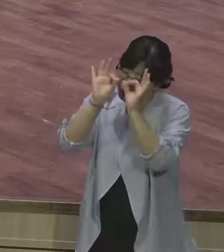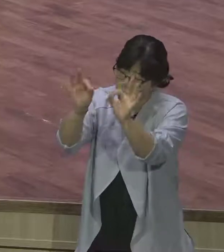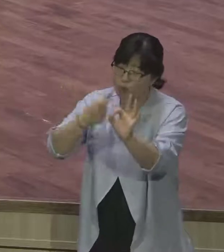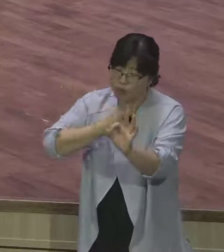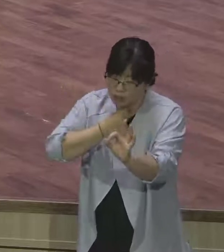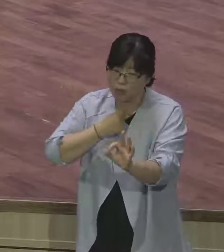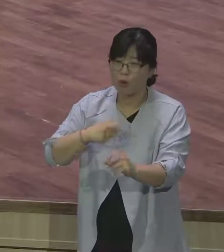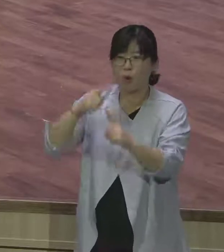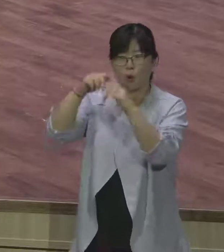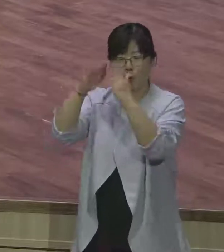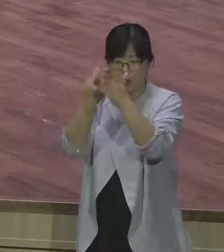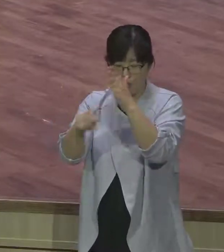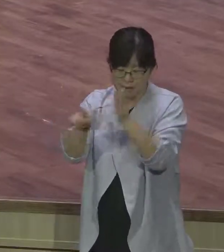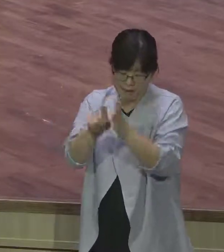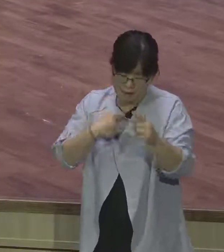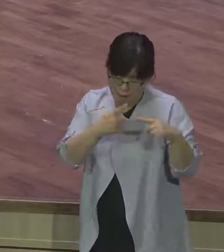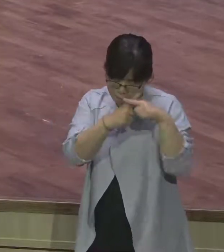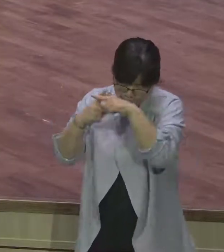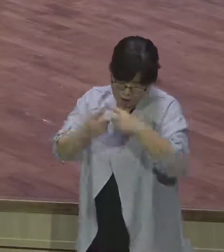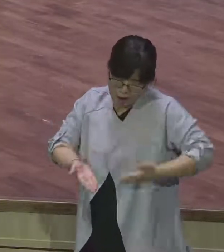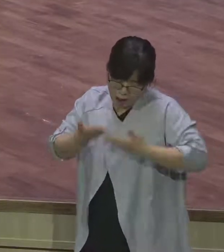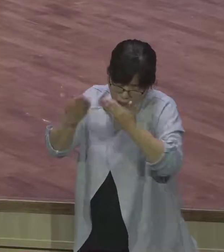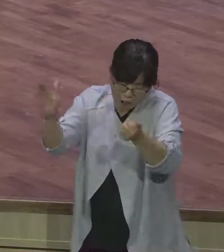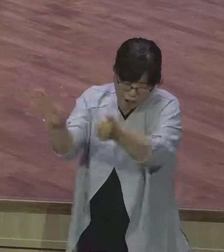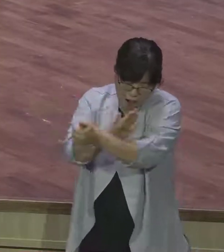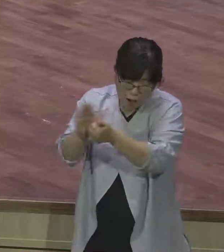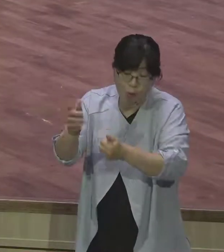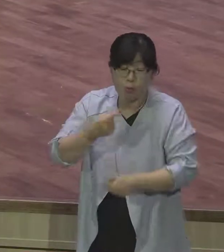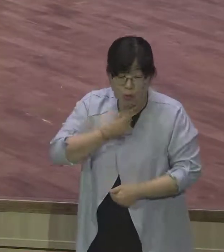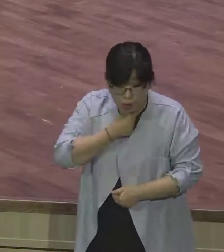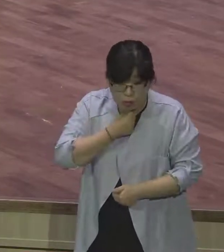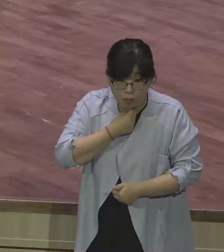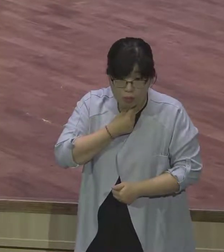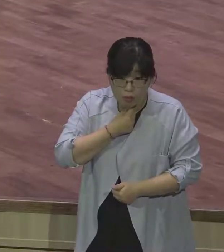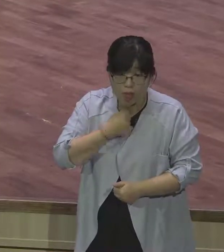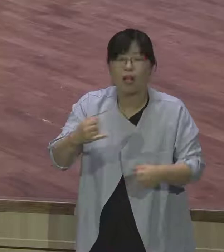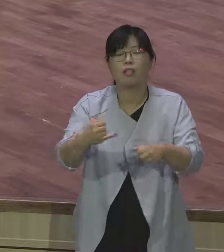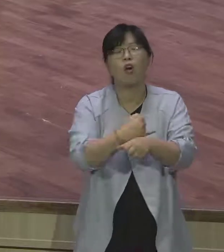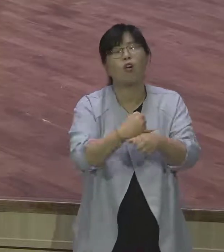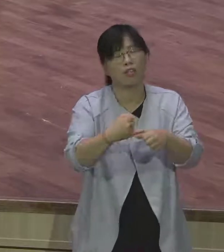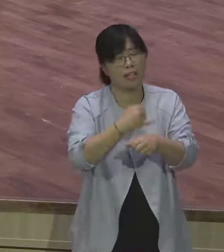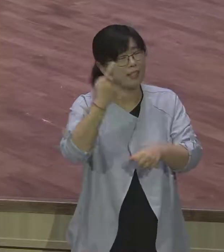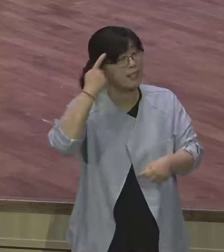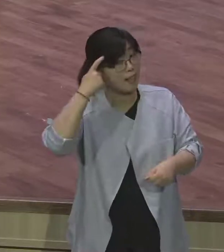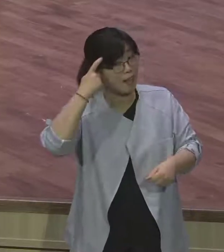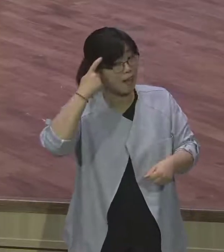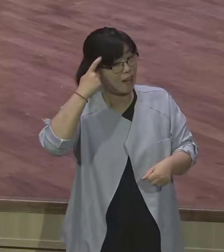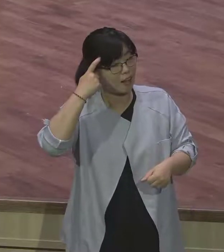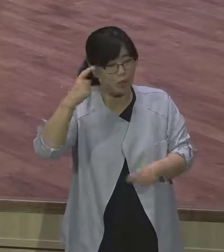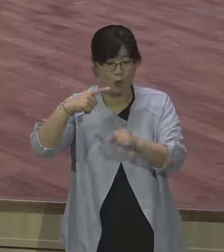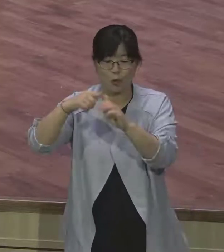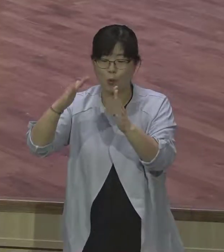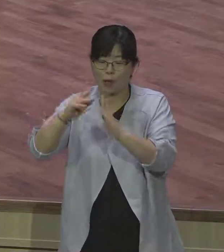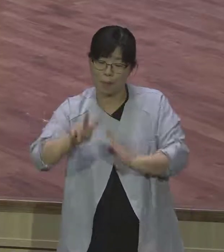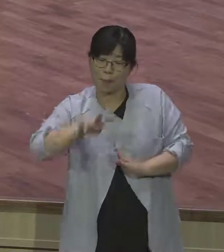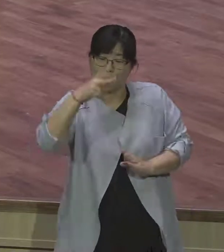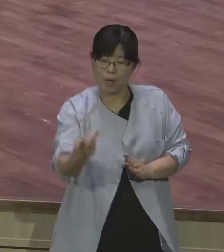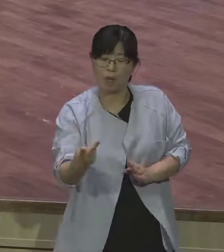아멘. 이것이 주님과 교제하는 열정으로 바뀌어보세요. 은혜를